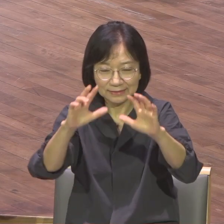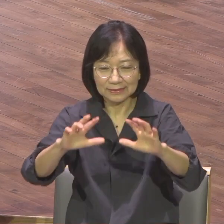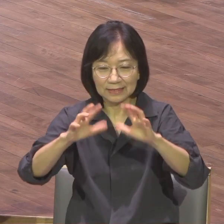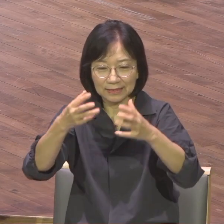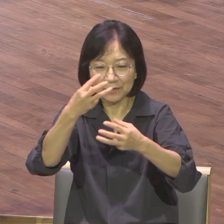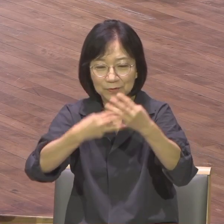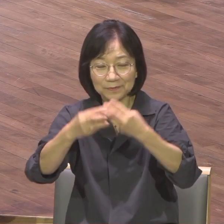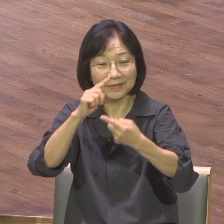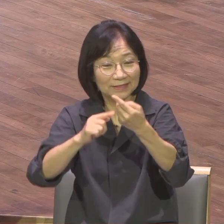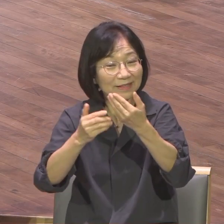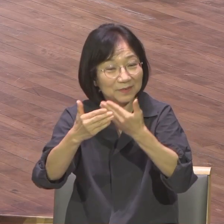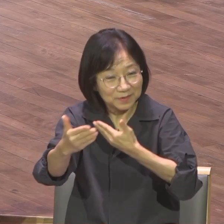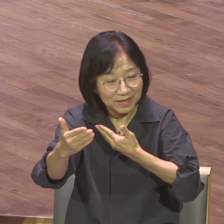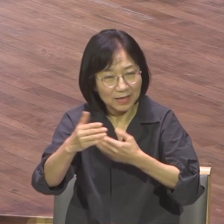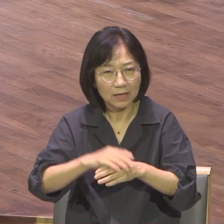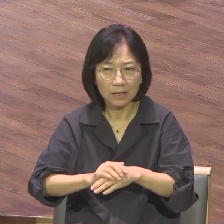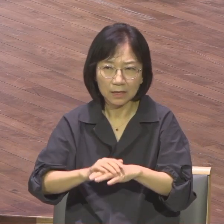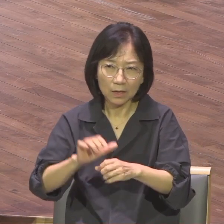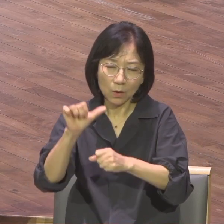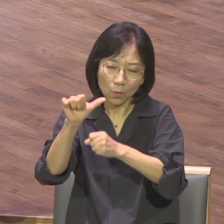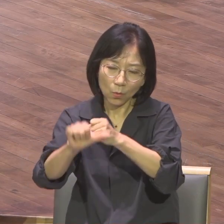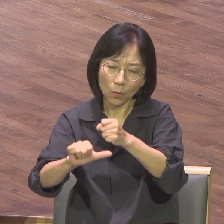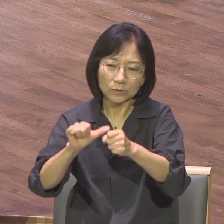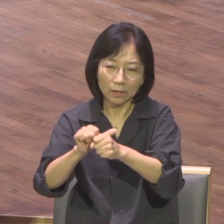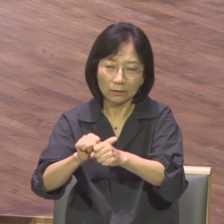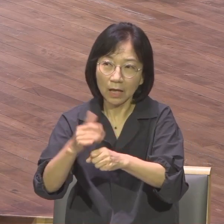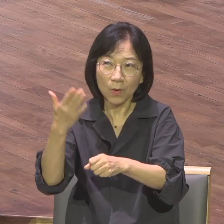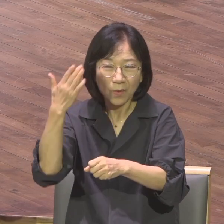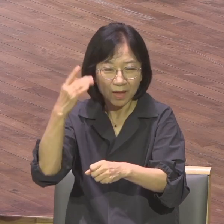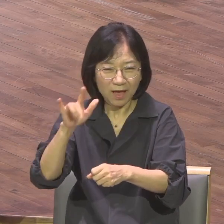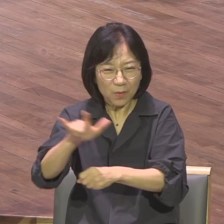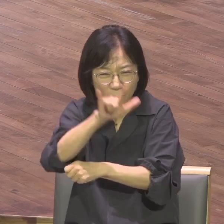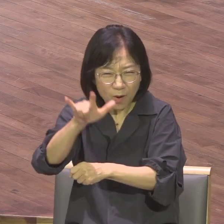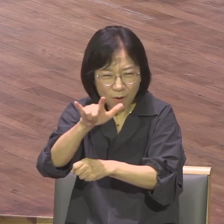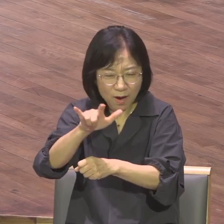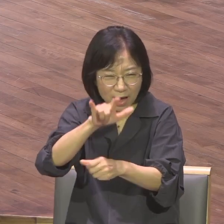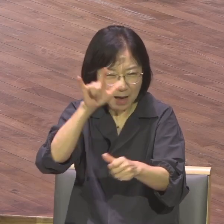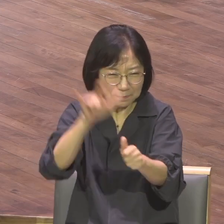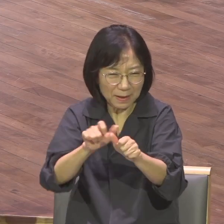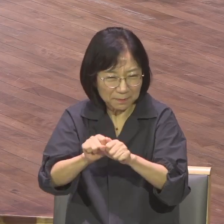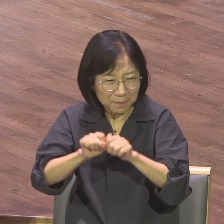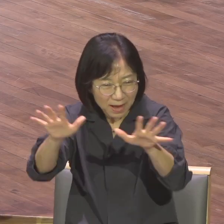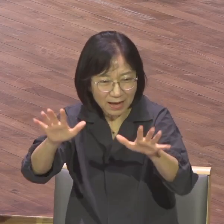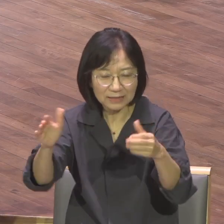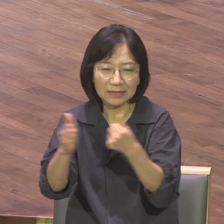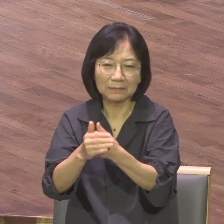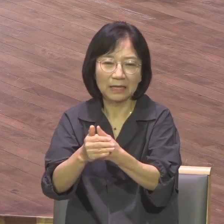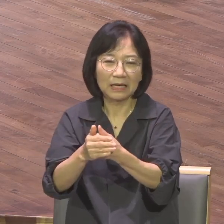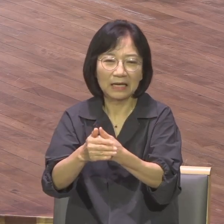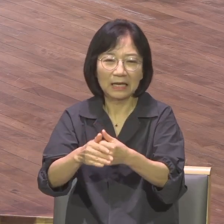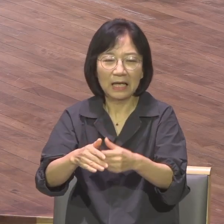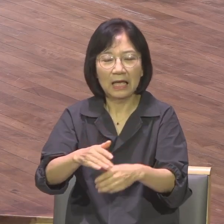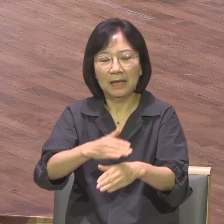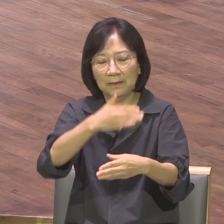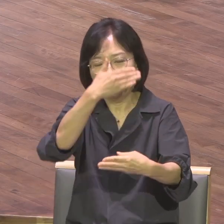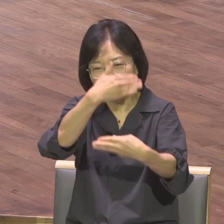이후에 약 5년 만에 전국과 세계의 전도자들과 랩몬트들 특별히 이번에는 반화투를